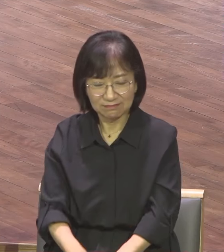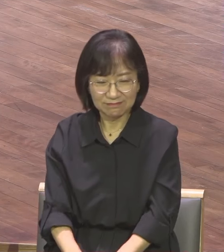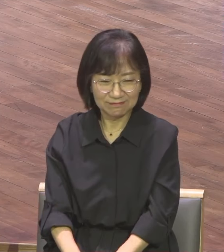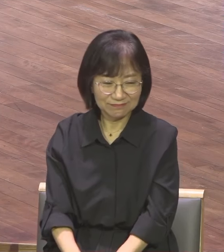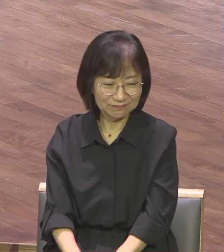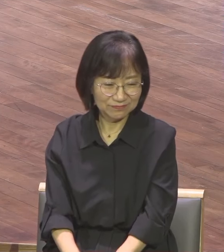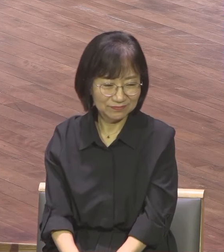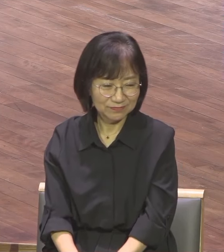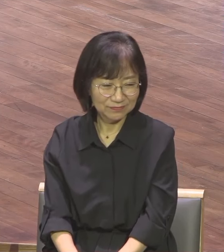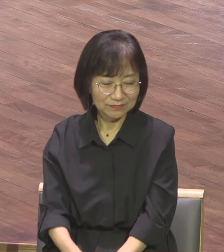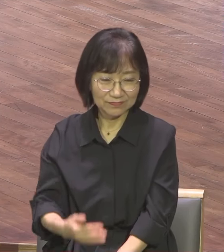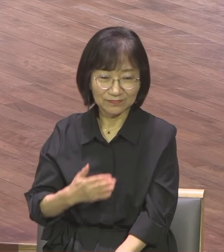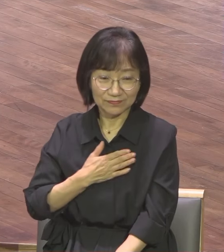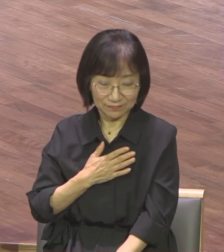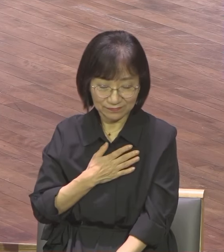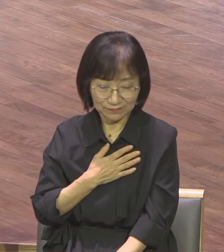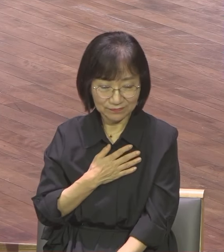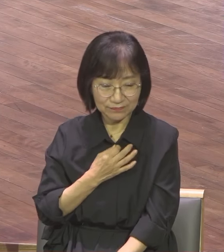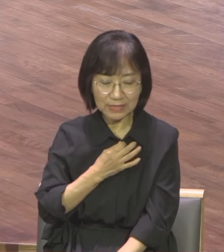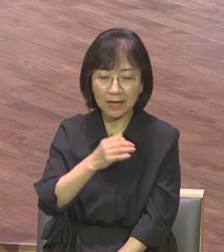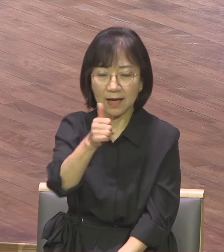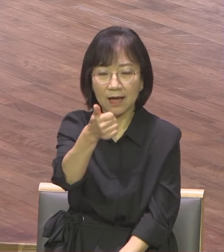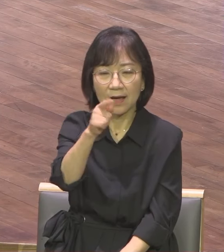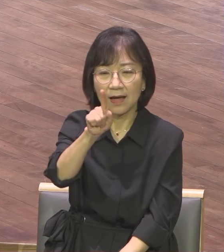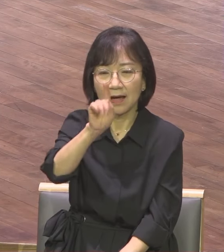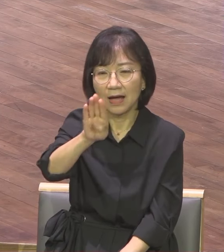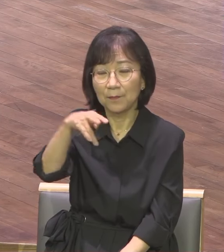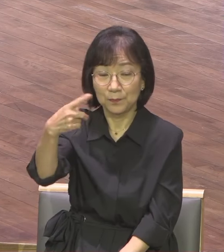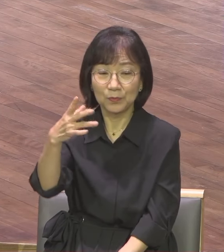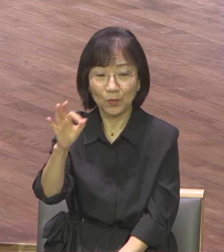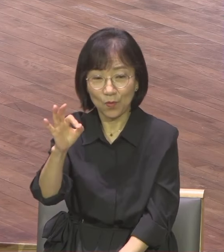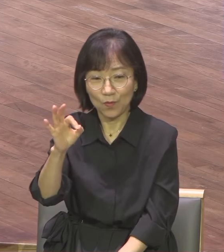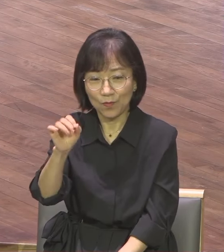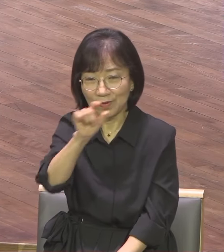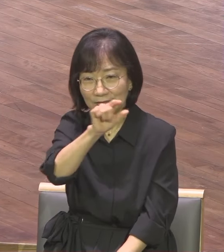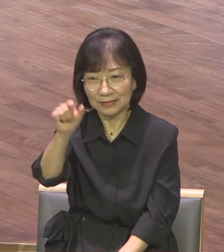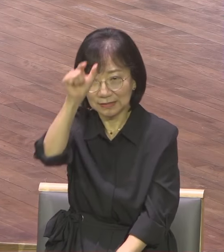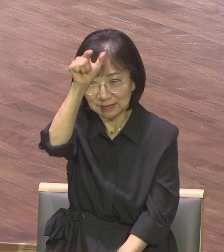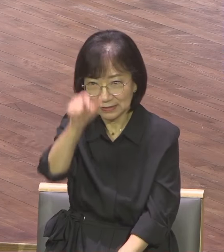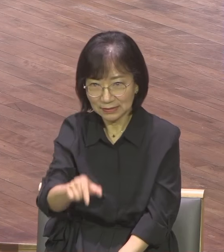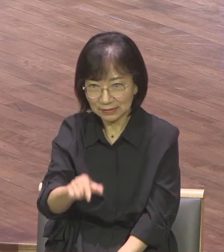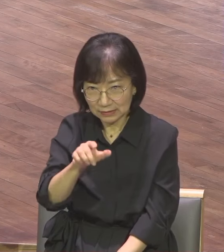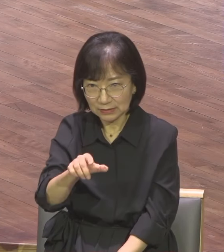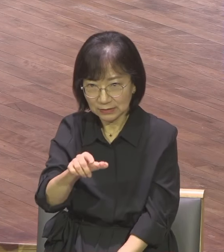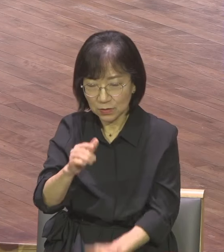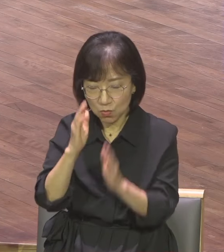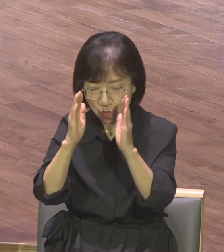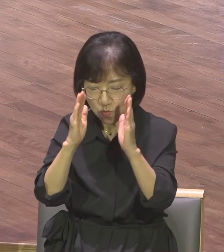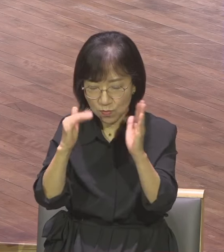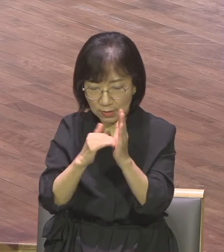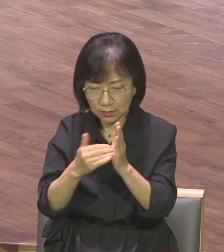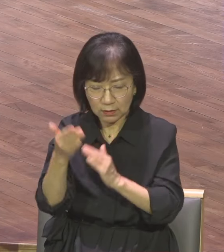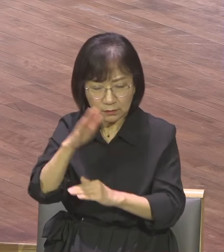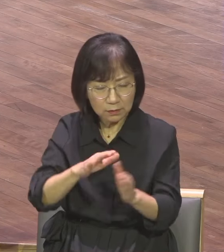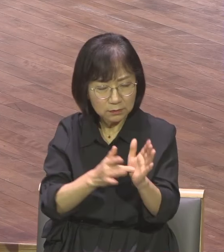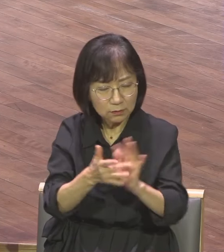공부했지만 예수가 그리스도라는 이 단어조차도 들어본 적이 없어요 영적 문제